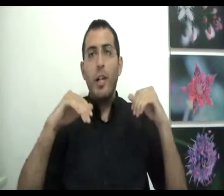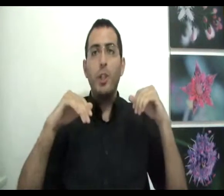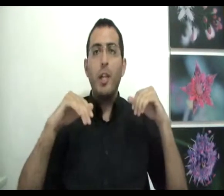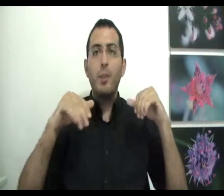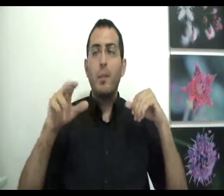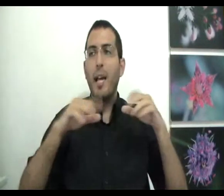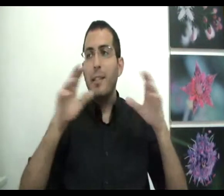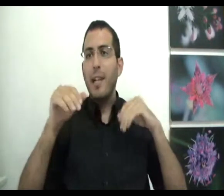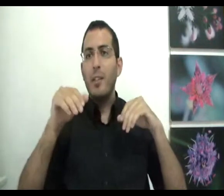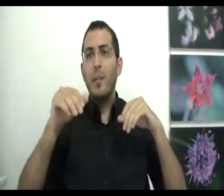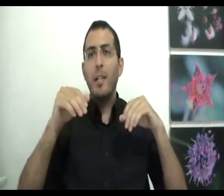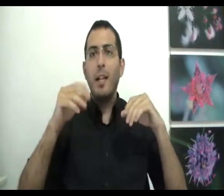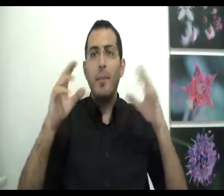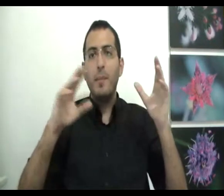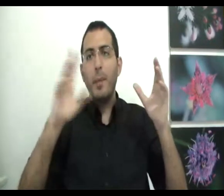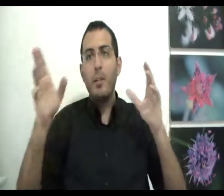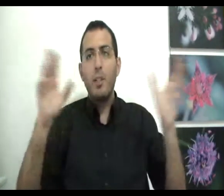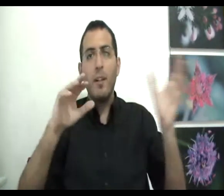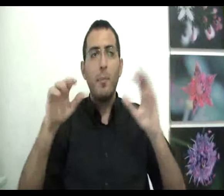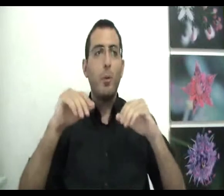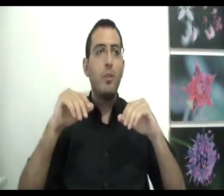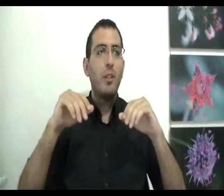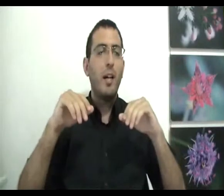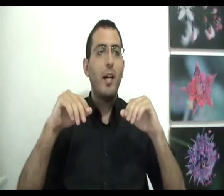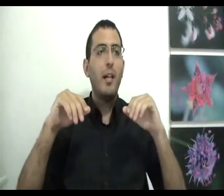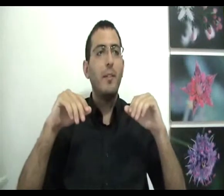הקשיים שזה בכלל השכל של הבן אדם שמבחינתו דבר ומפלוחו זה לא דבר אחד